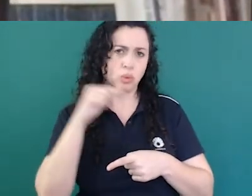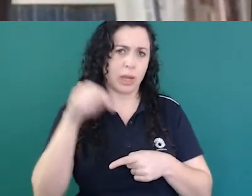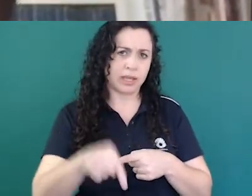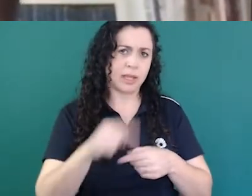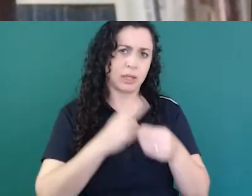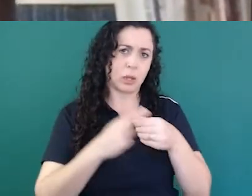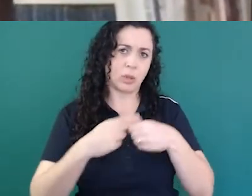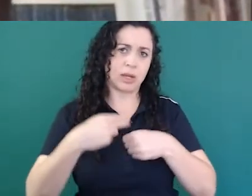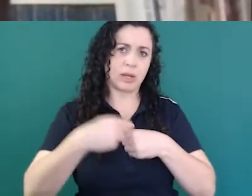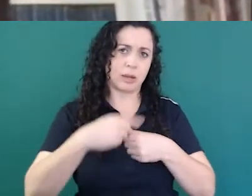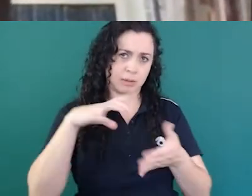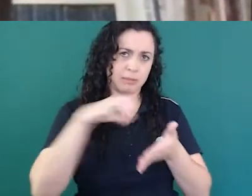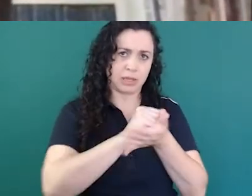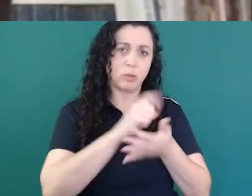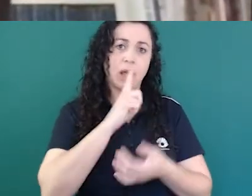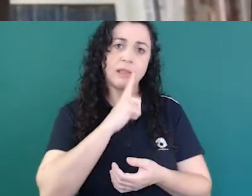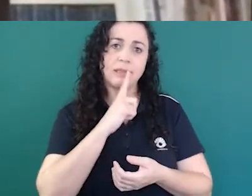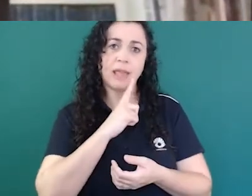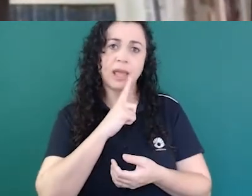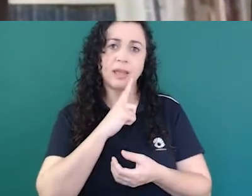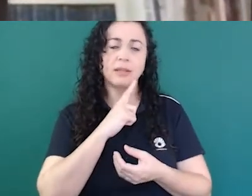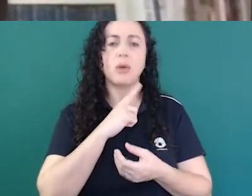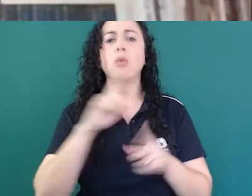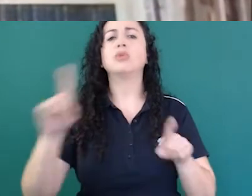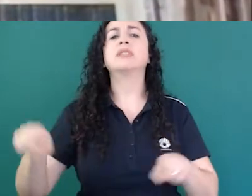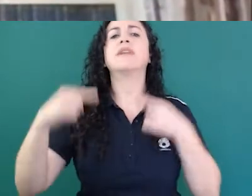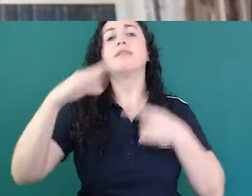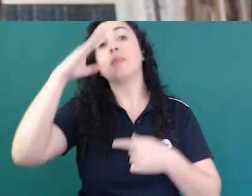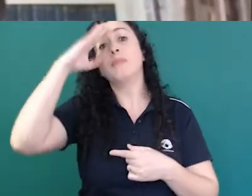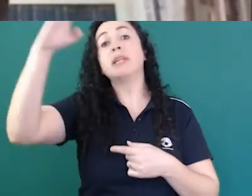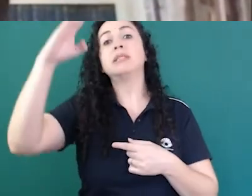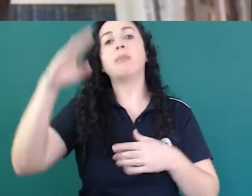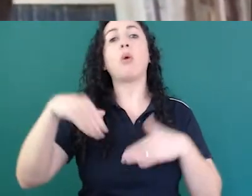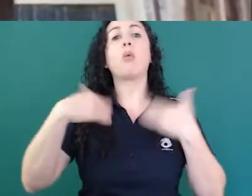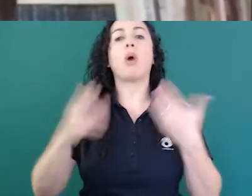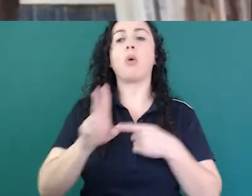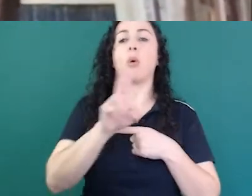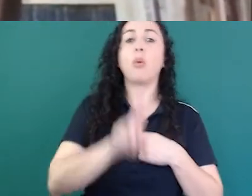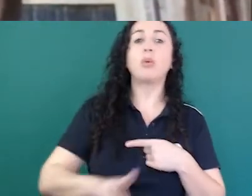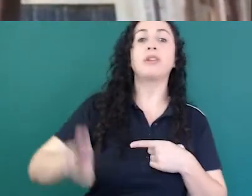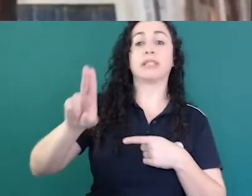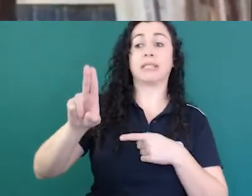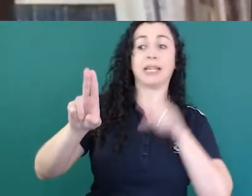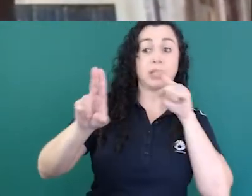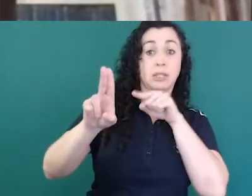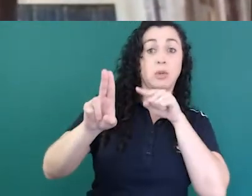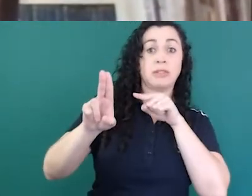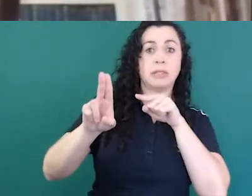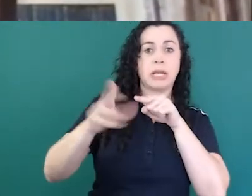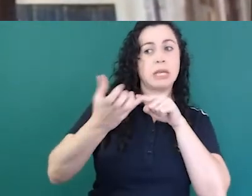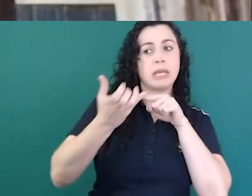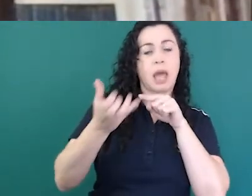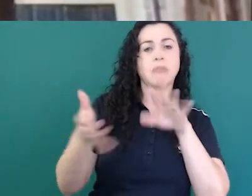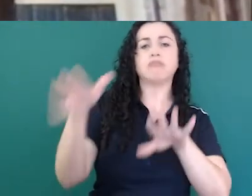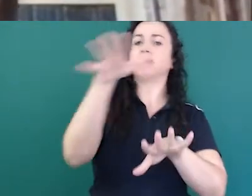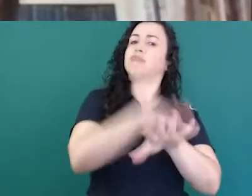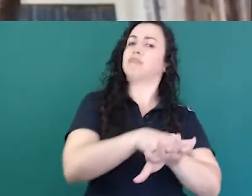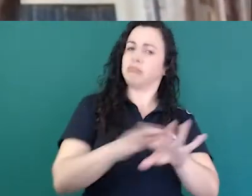o é o principal desafio que é a universidade uma universidade que se quer inclusiva que tem isso na sua pauta qual que é o